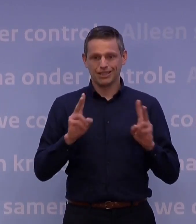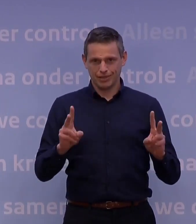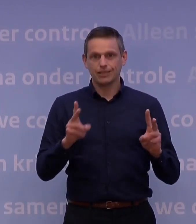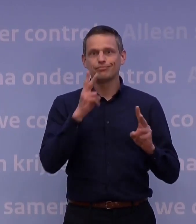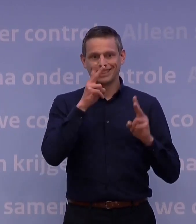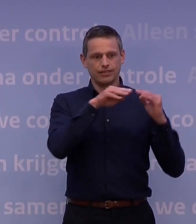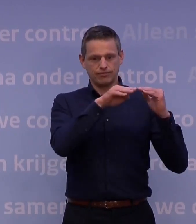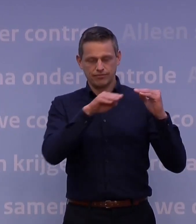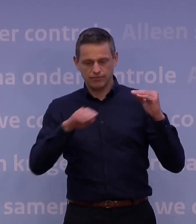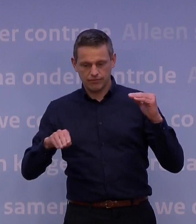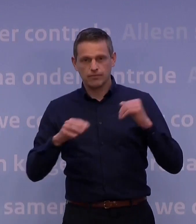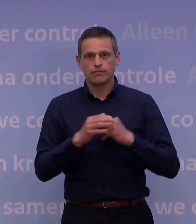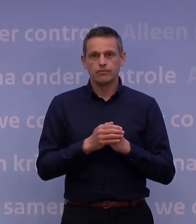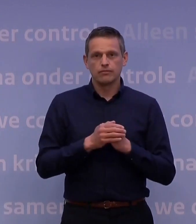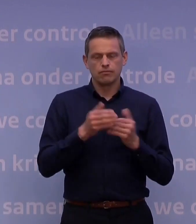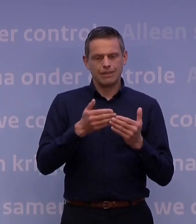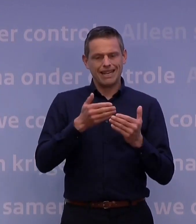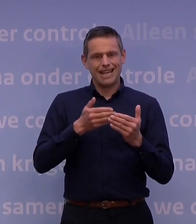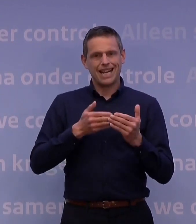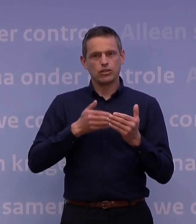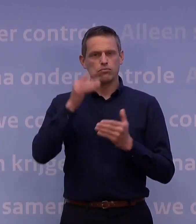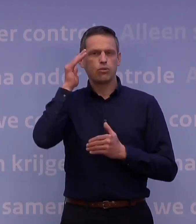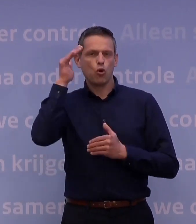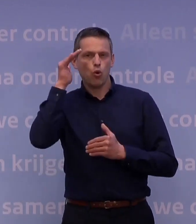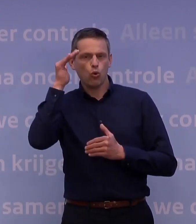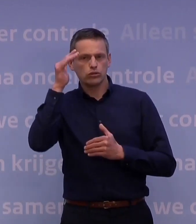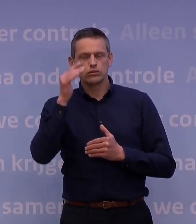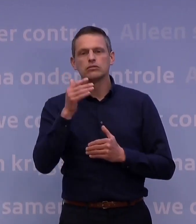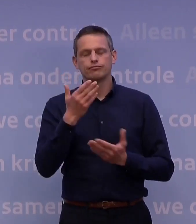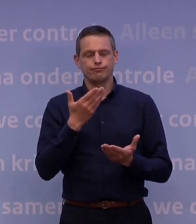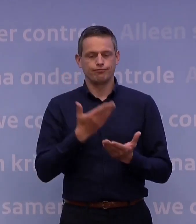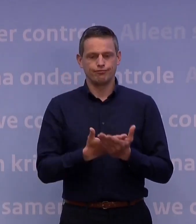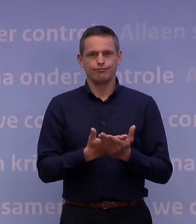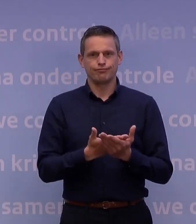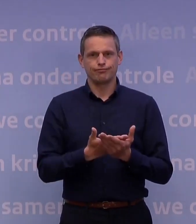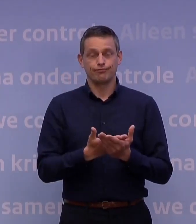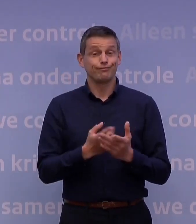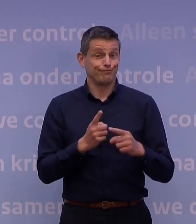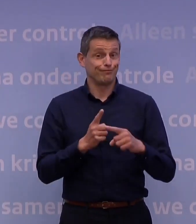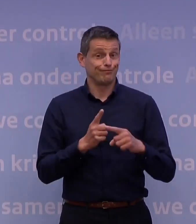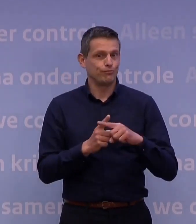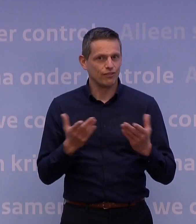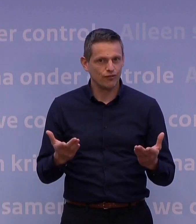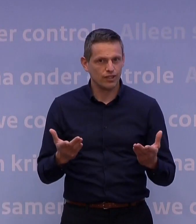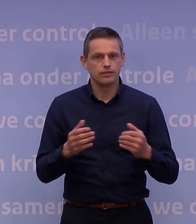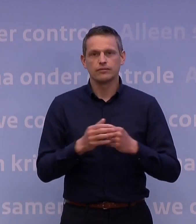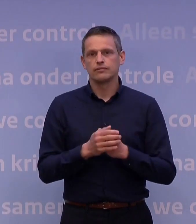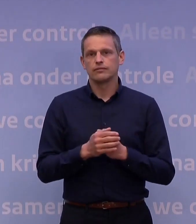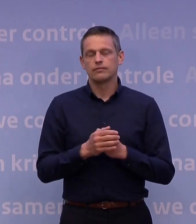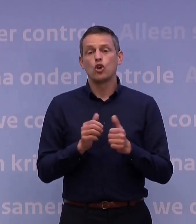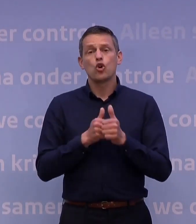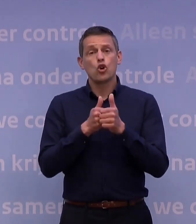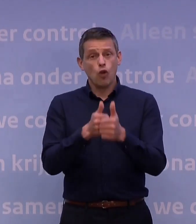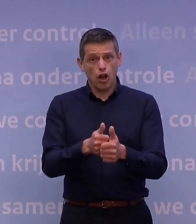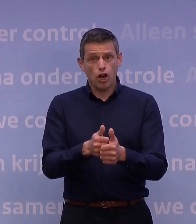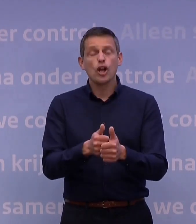Alle eerdere prognoses lijken uit te komen en dat is natuurlijk positief. En daardoor